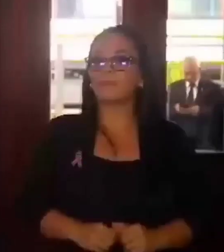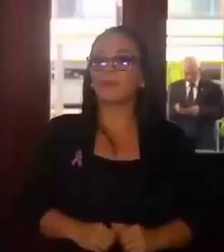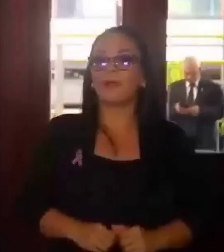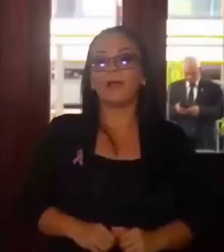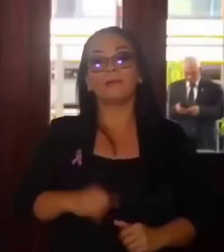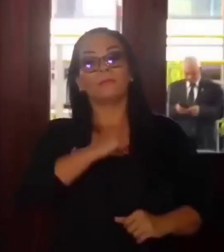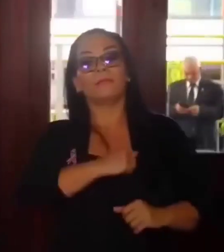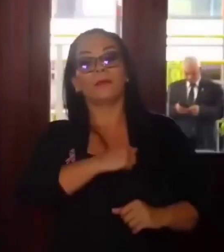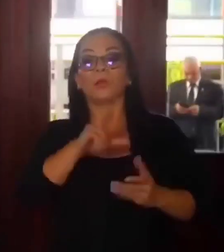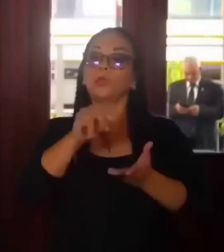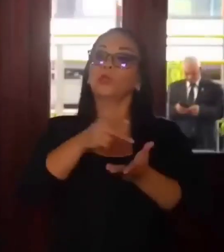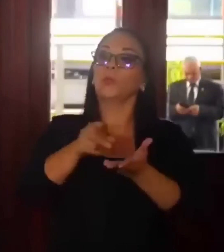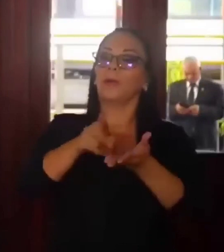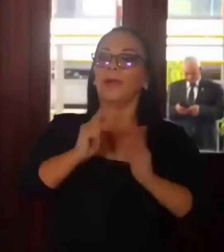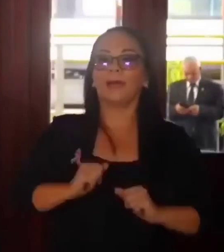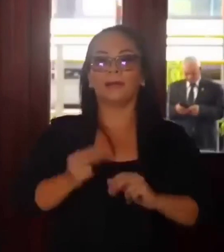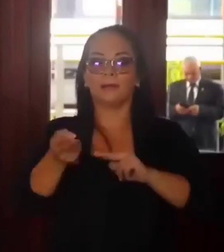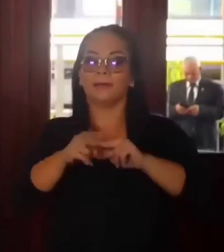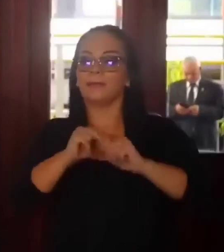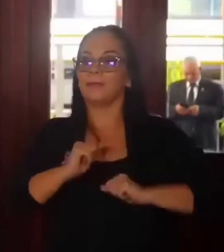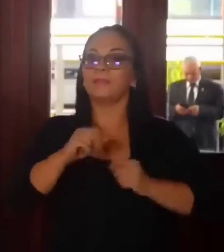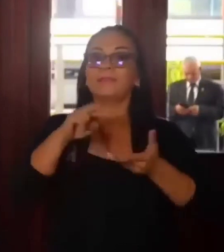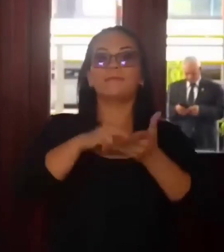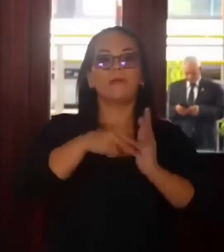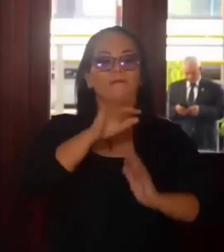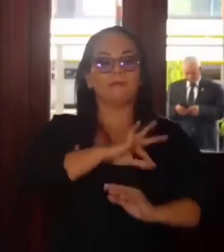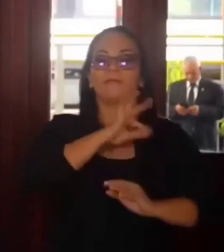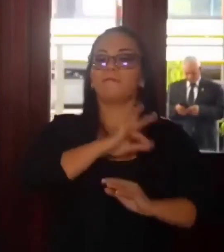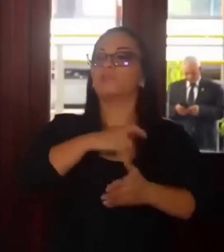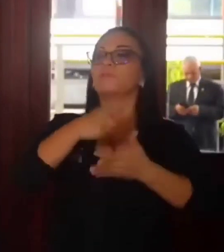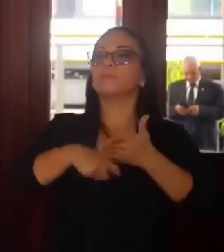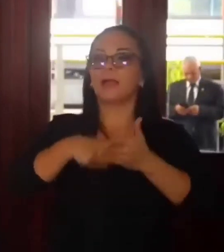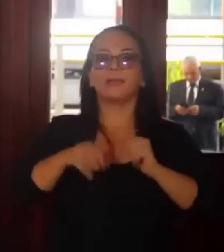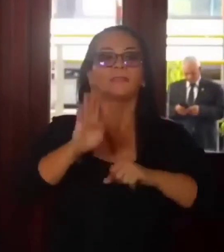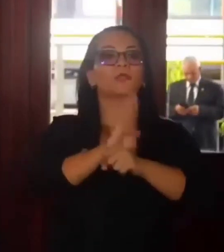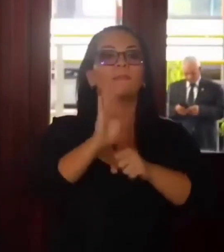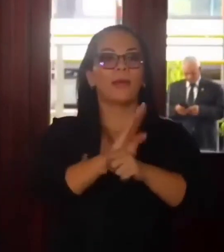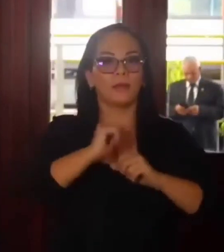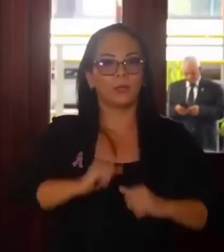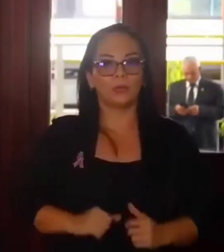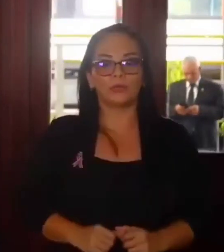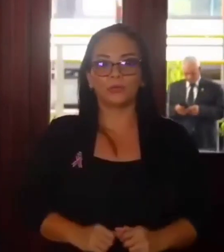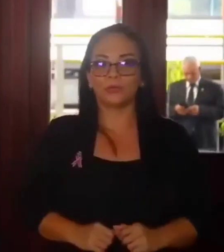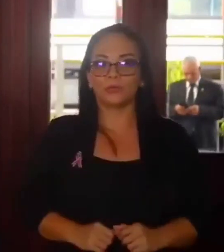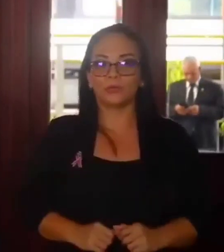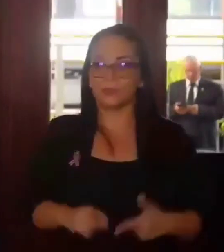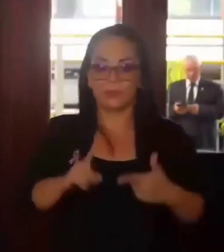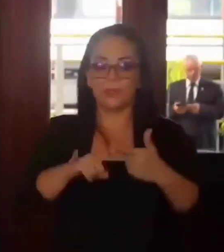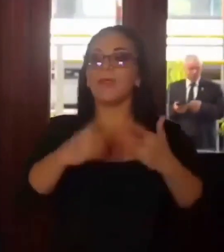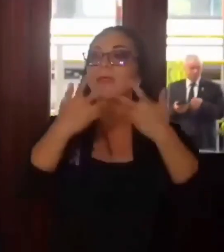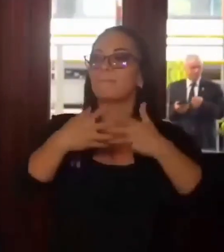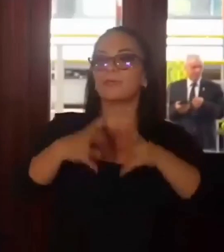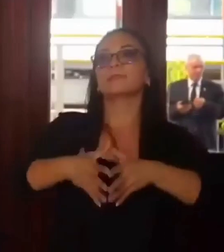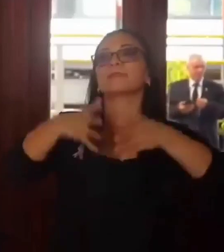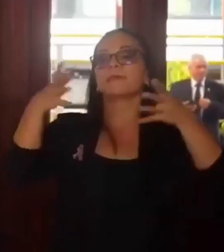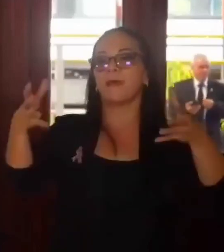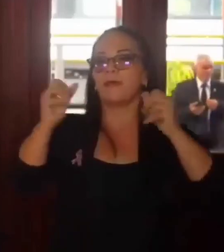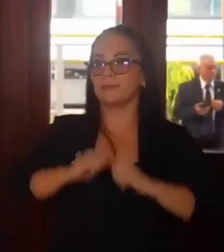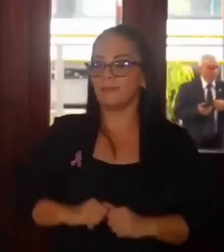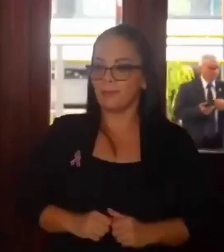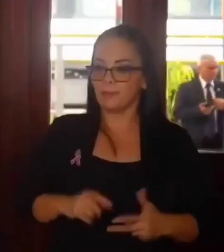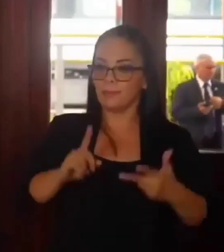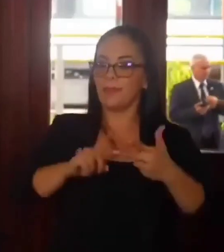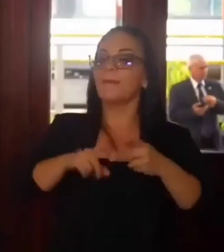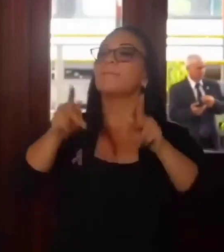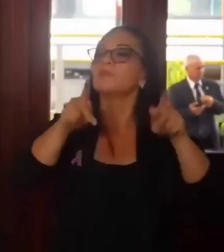beneficios fiscales, mejor dicho, para los bancos, para las empresas más grandes, para las